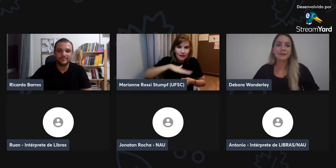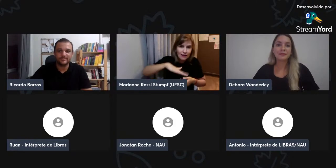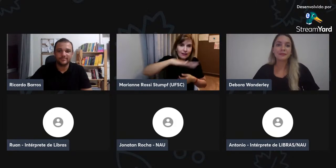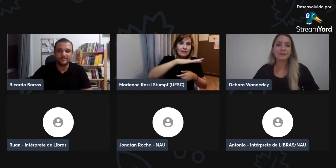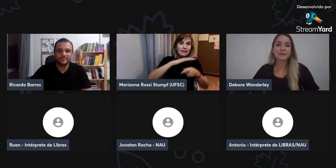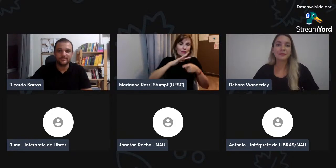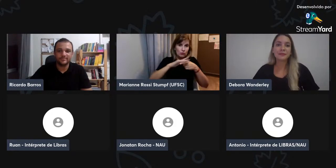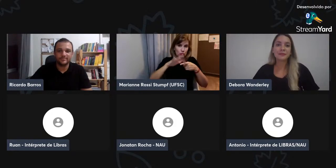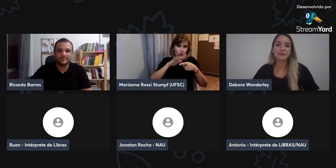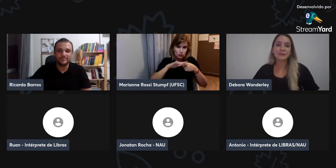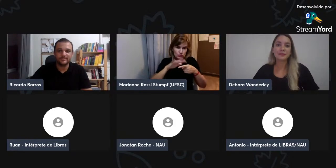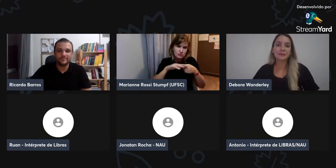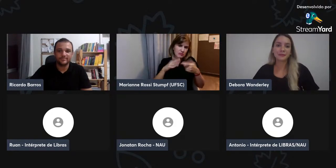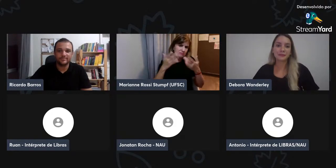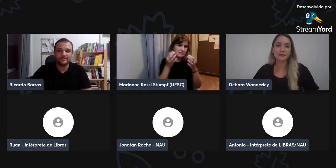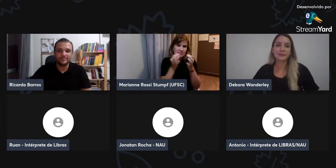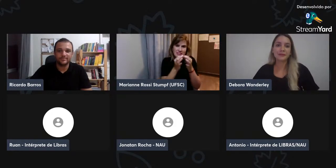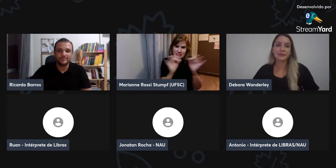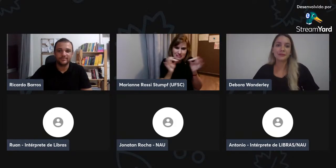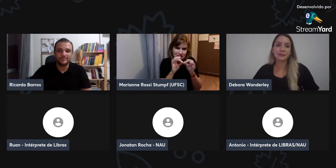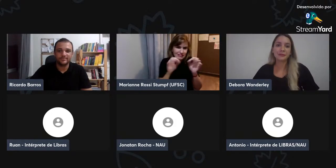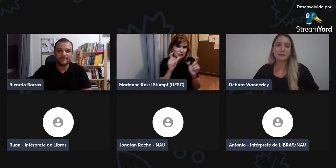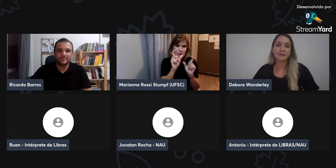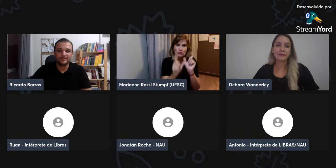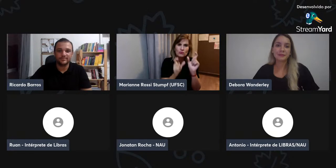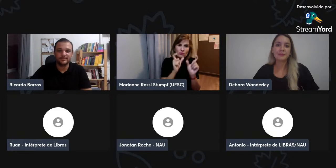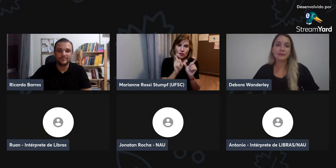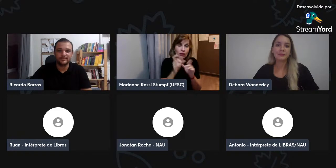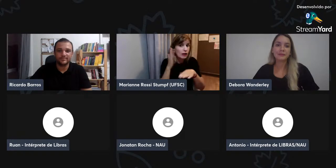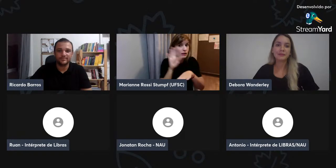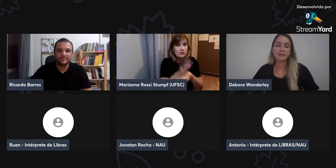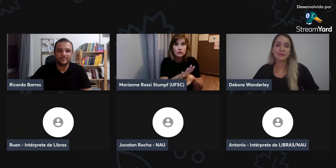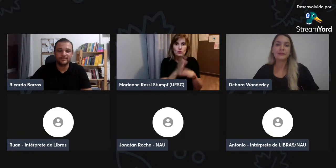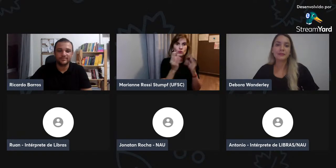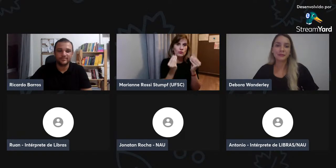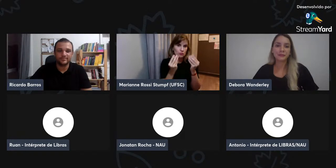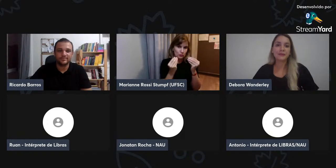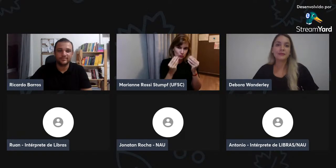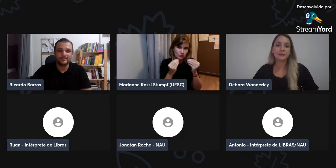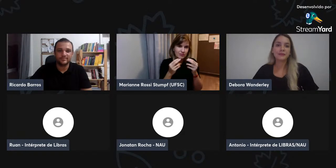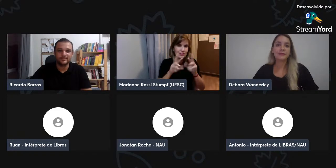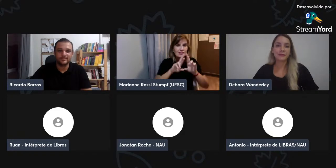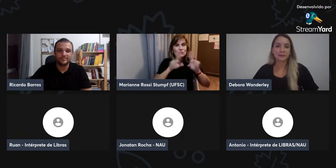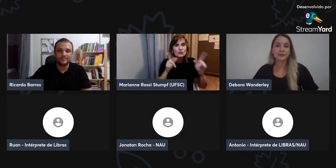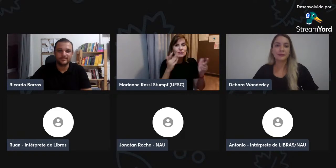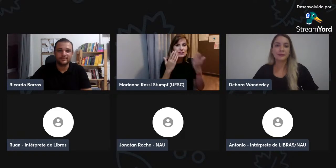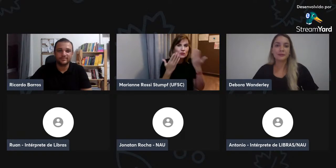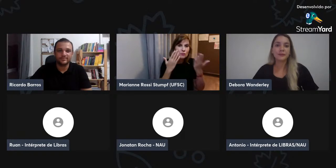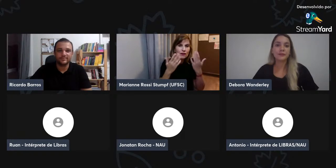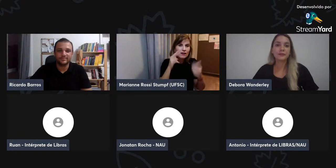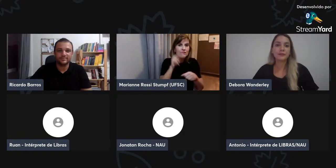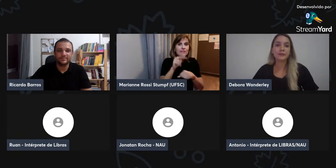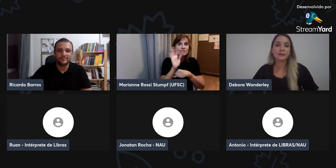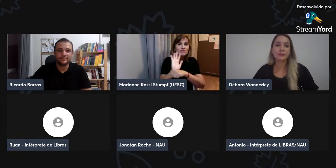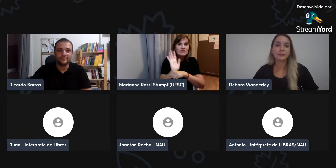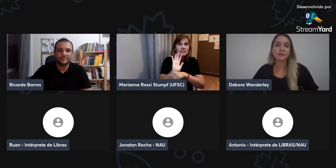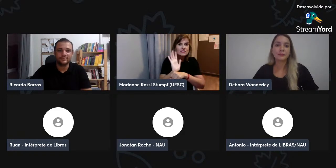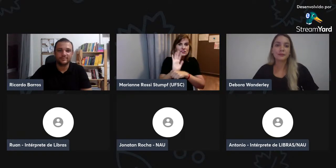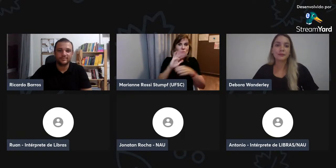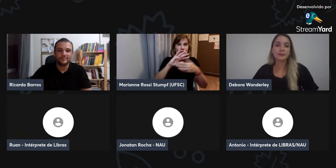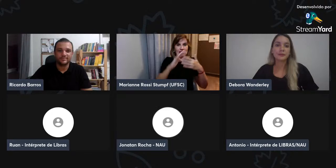Se tem esse foco no estudo geral ou a simples fonética. Então,